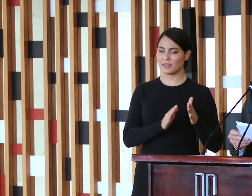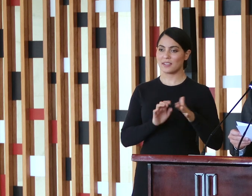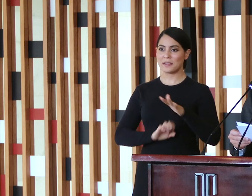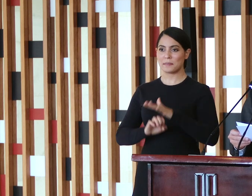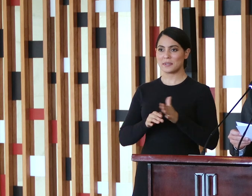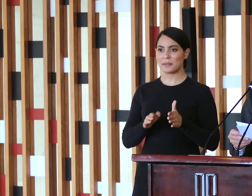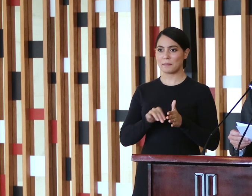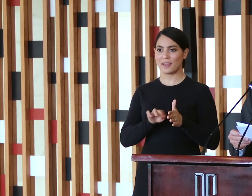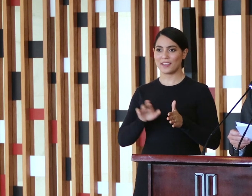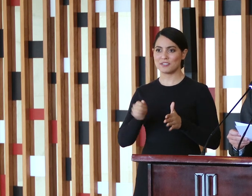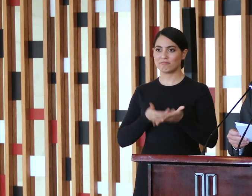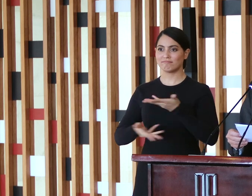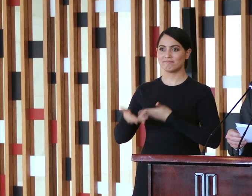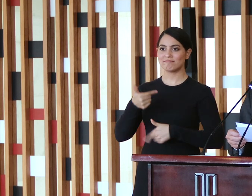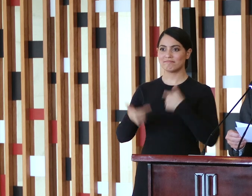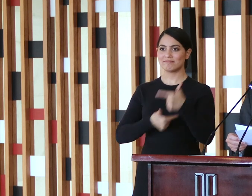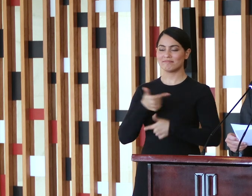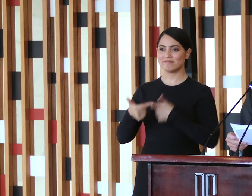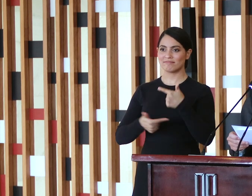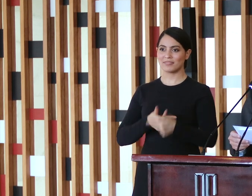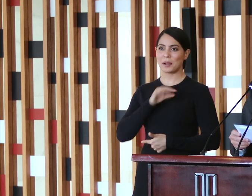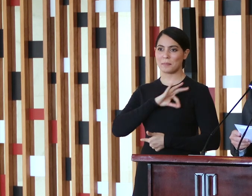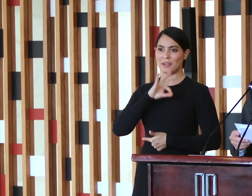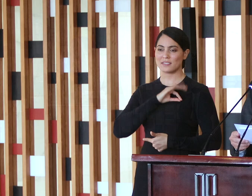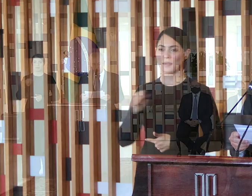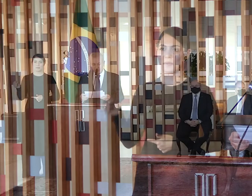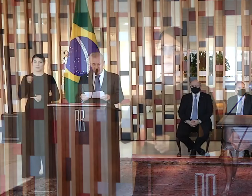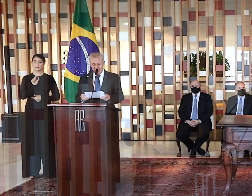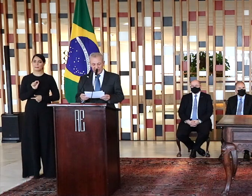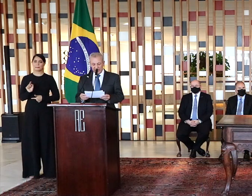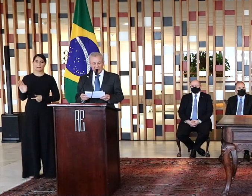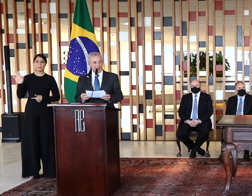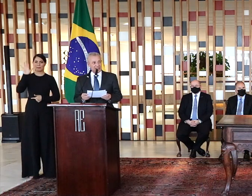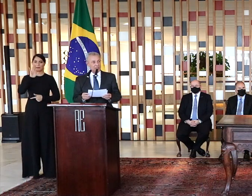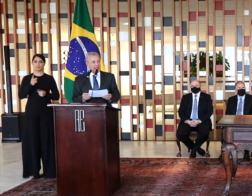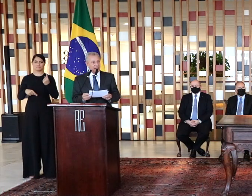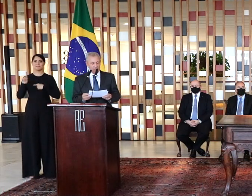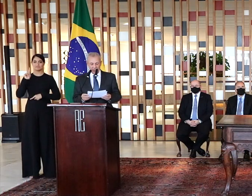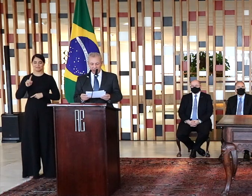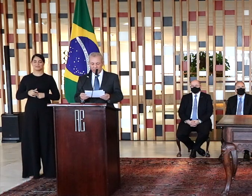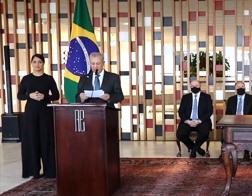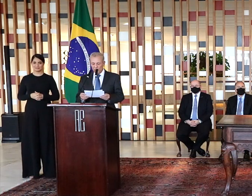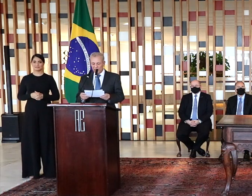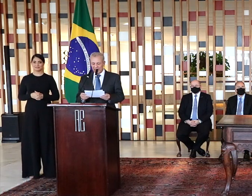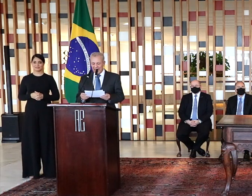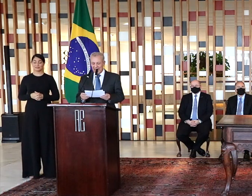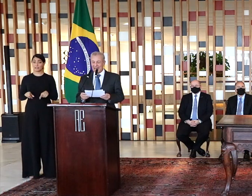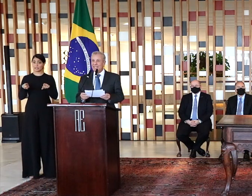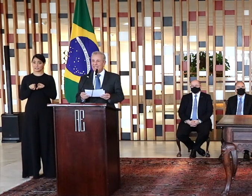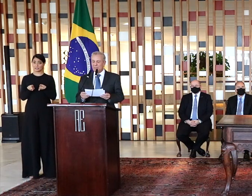gerando empregos e rendas em diversas localidades do país. Servirá também para